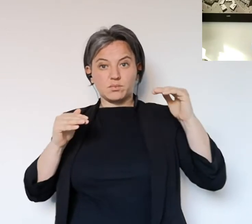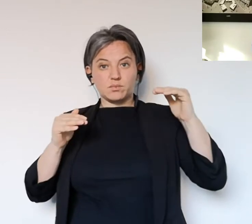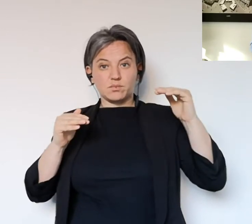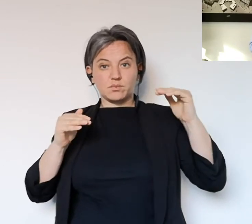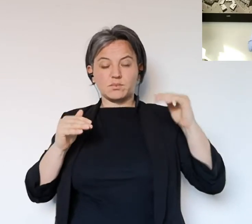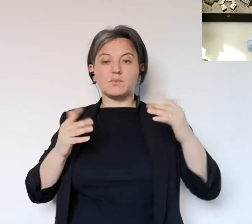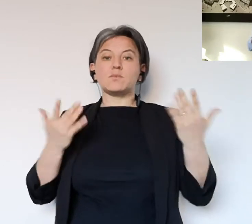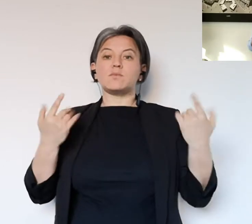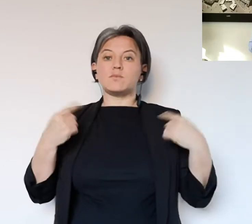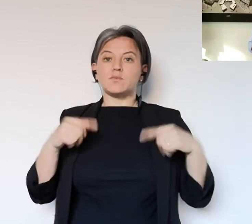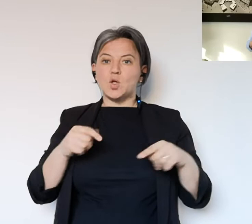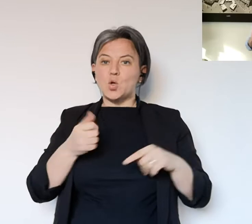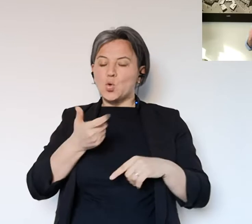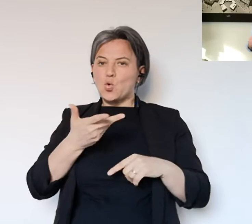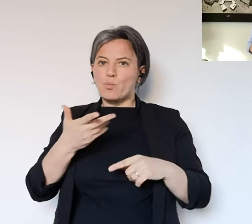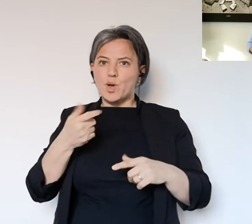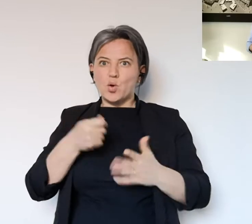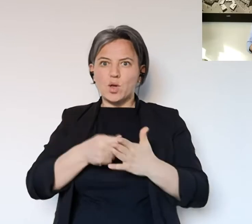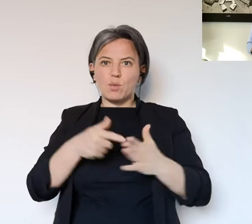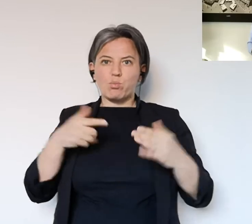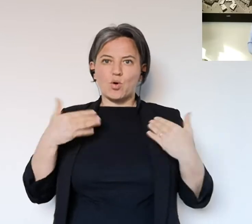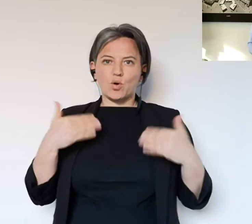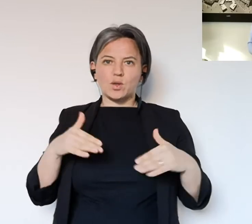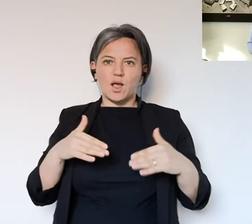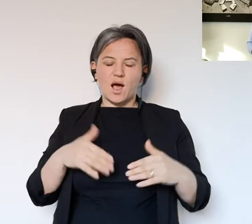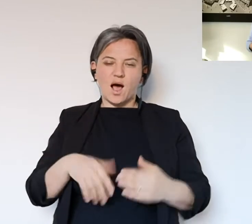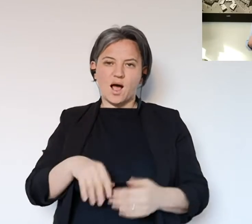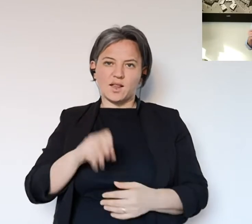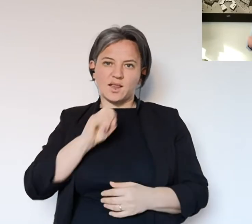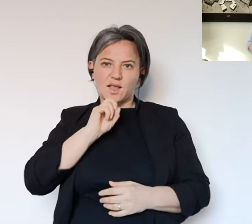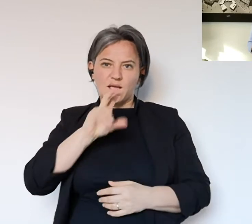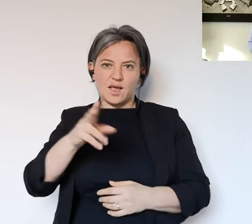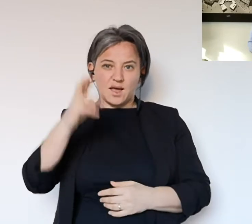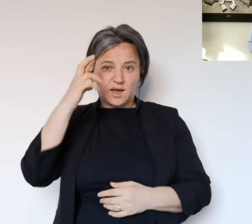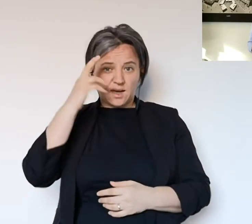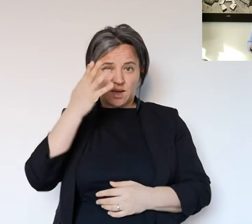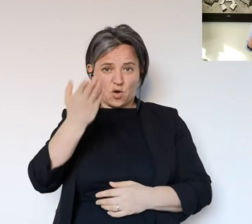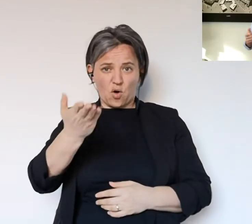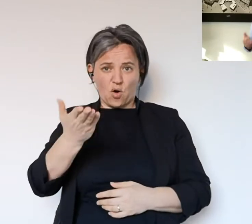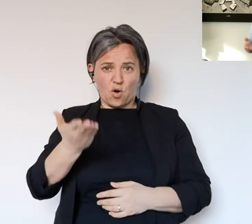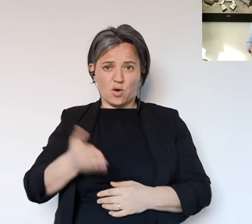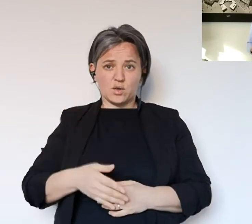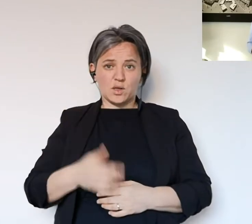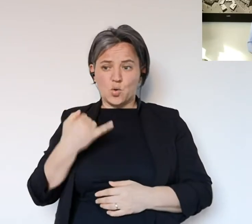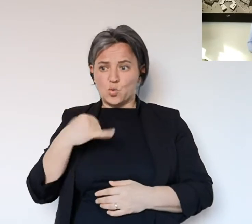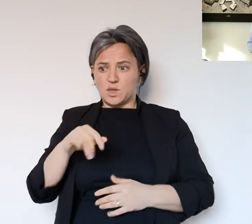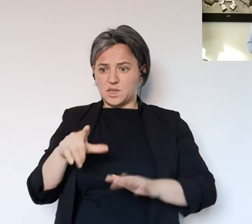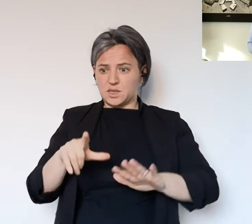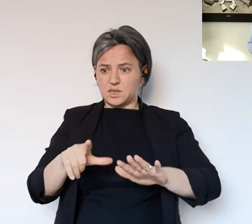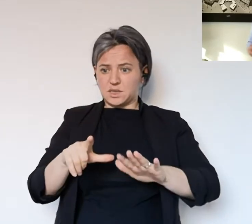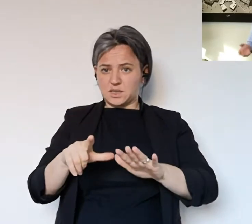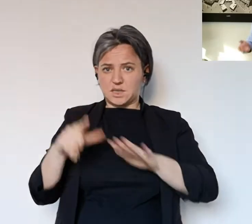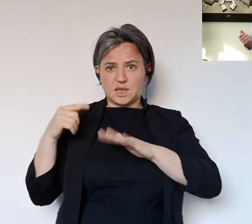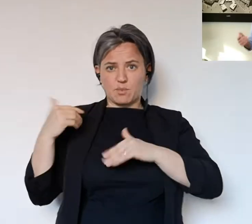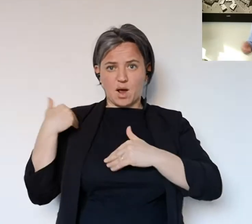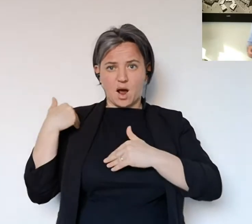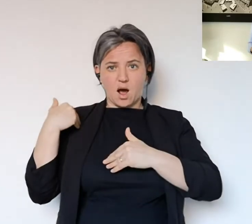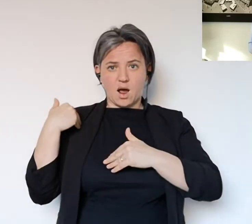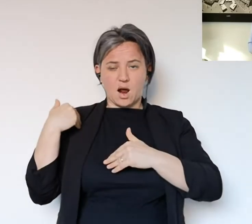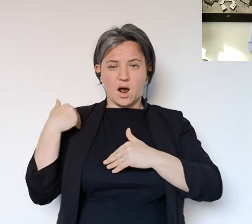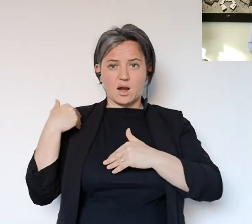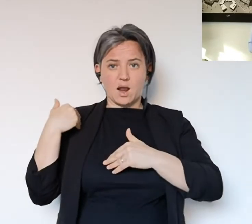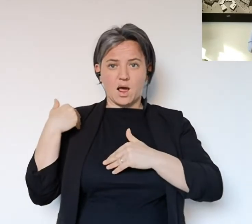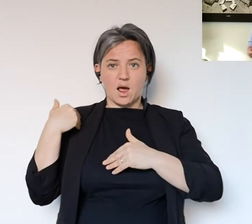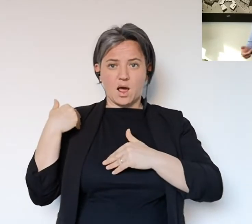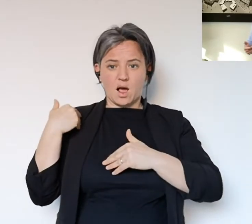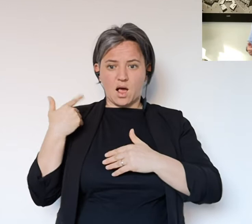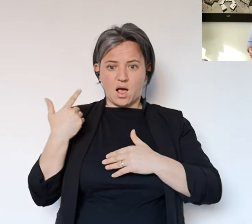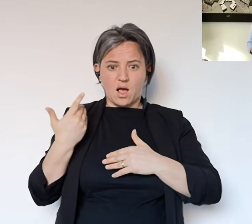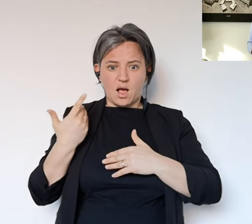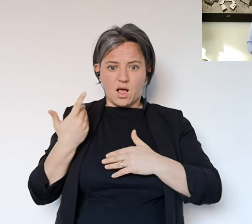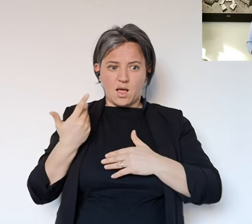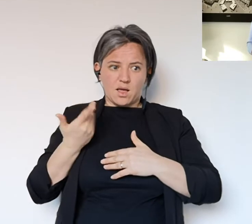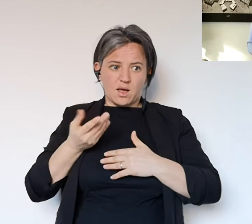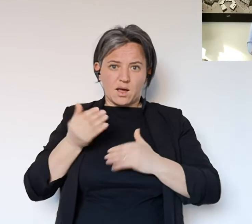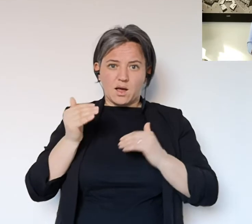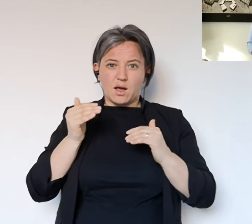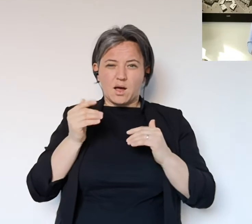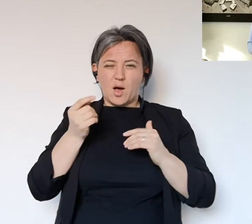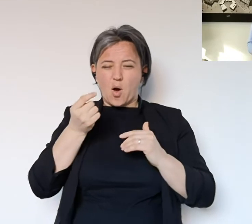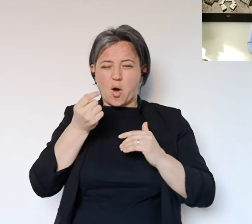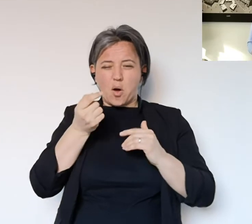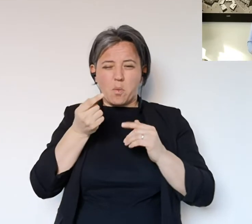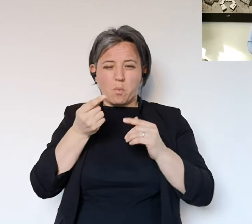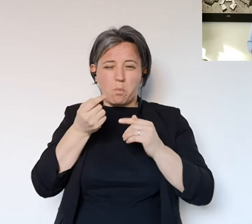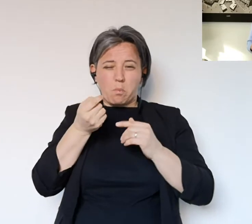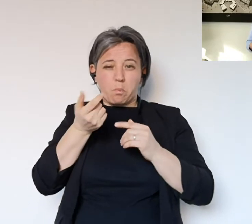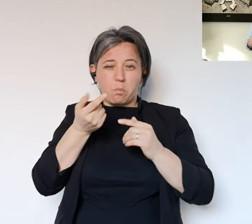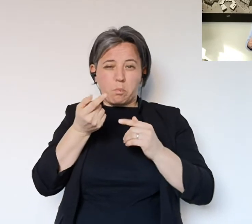guarite rispetto ai malati cosiddetti effettivi. È un dato molto importante, lo ricorderete circa una